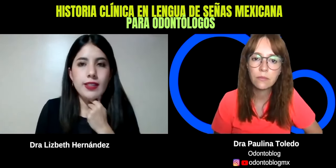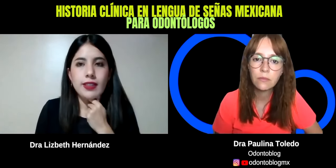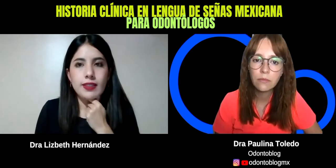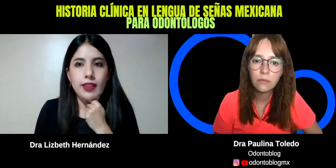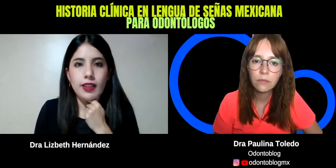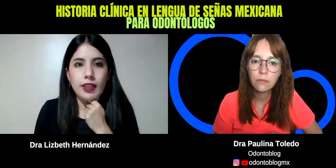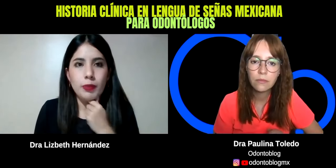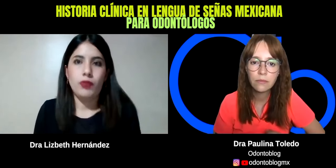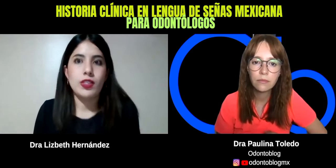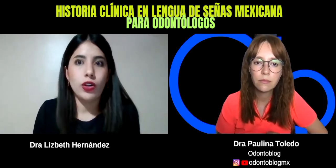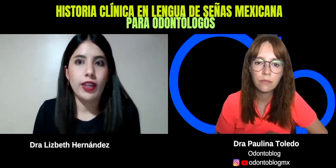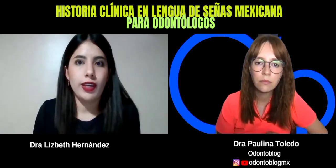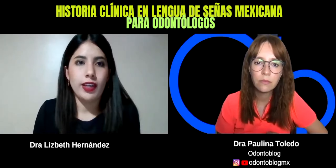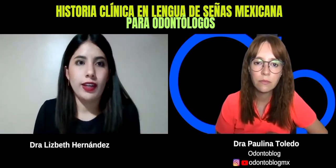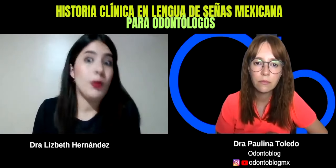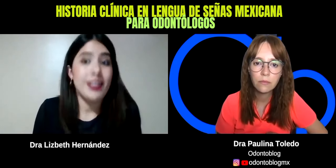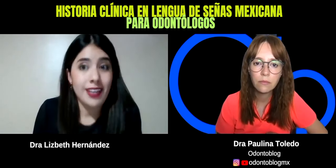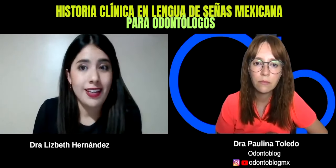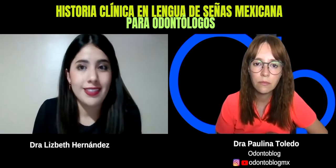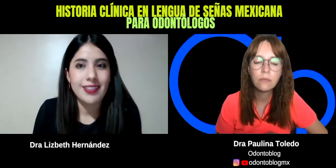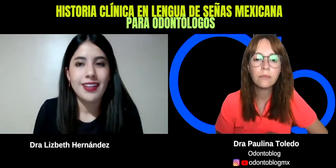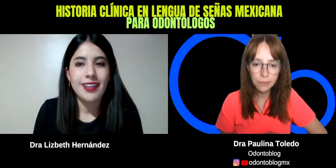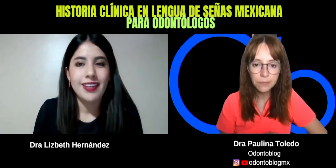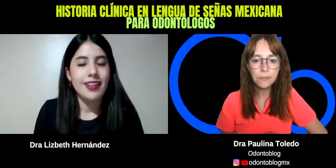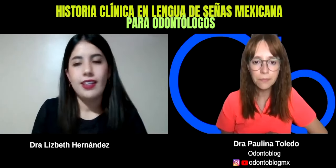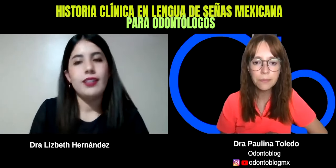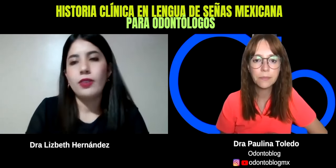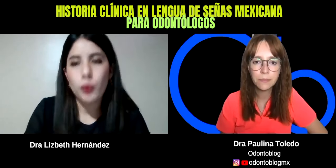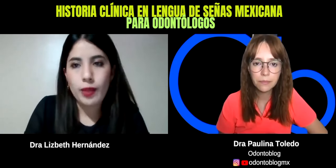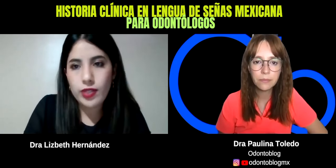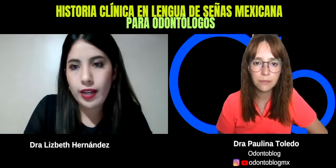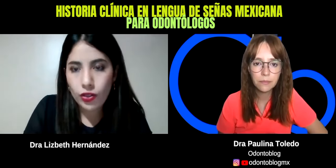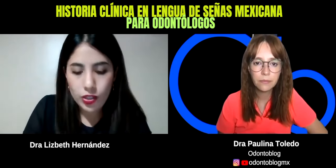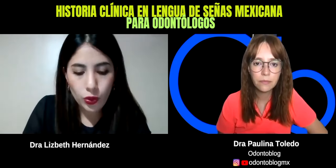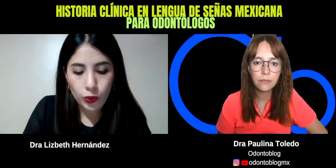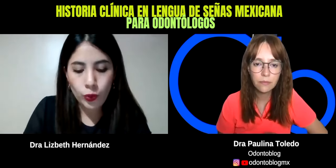profesor de lengua de señas. Nos podemos dar con eso una idea.